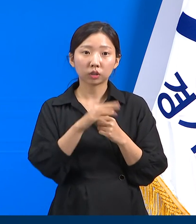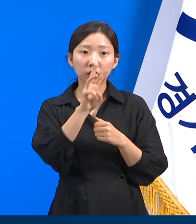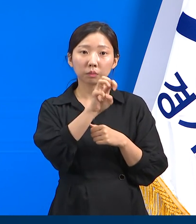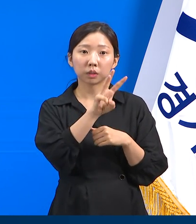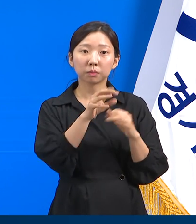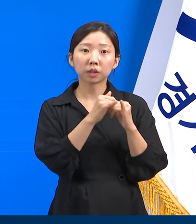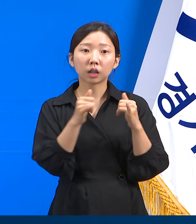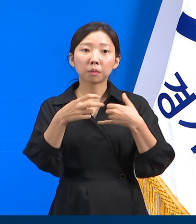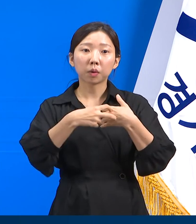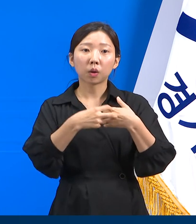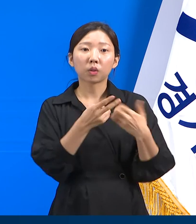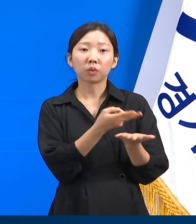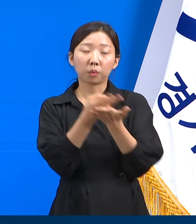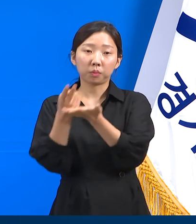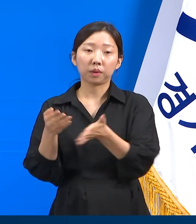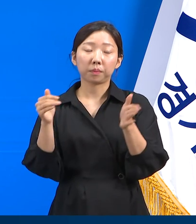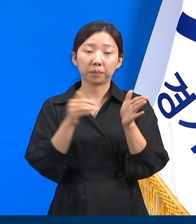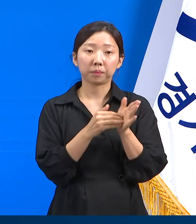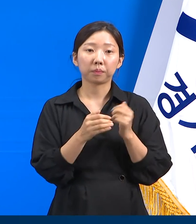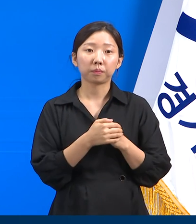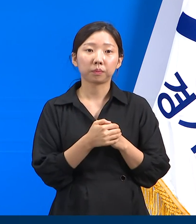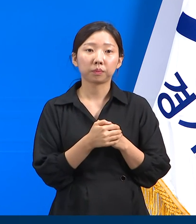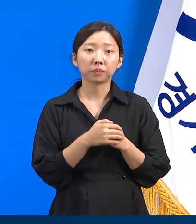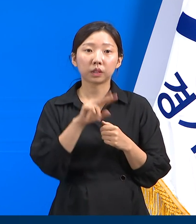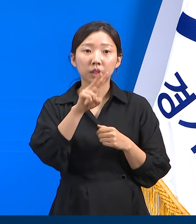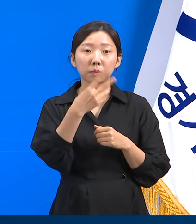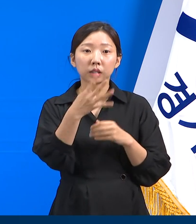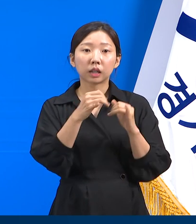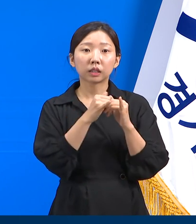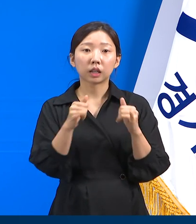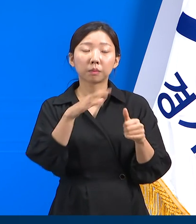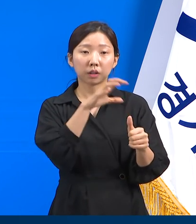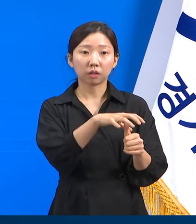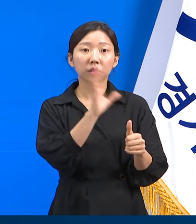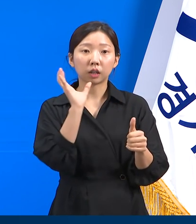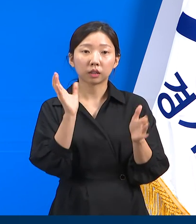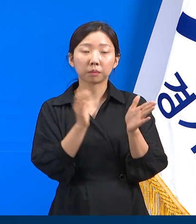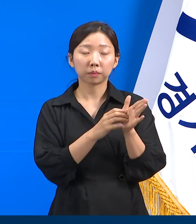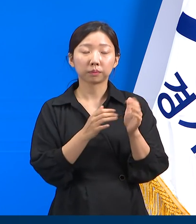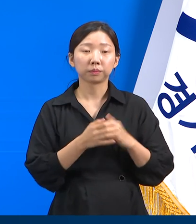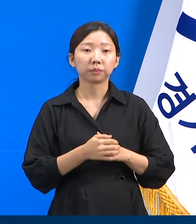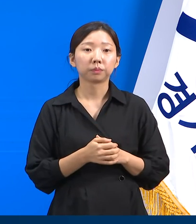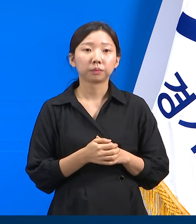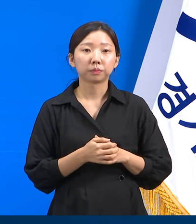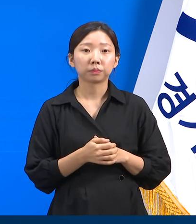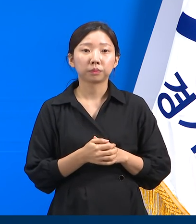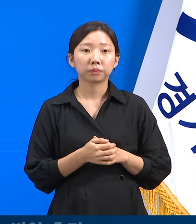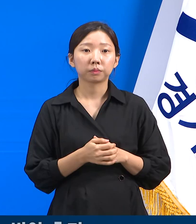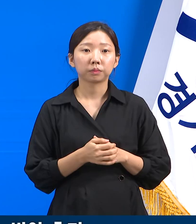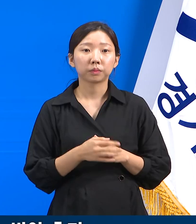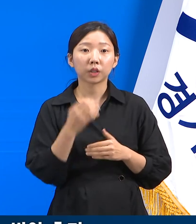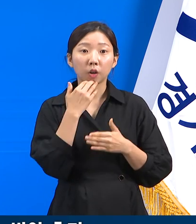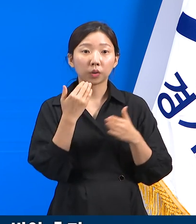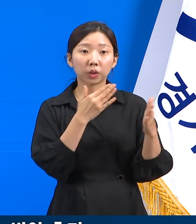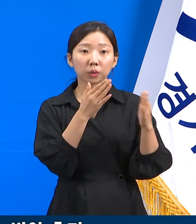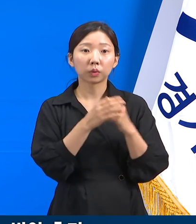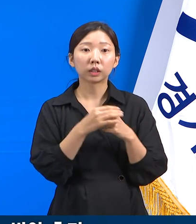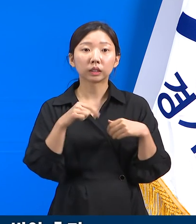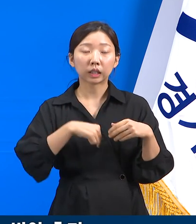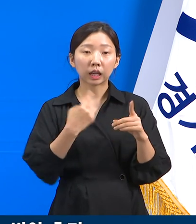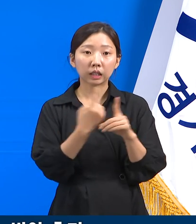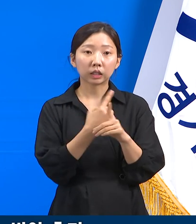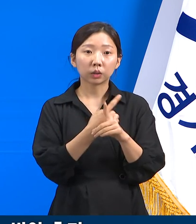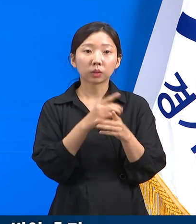의료기관 이승 조치하였습니다. 또한 204명은 격리 해제 조치하였습니다. 경기도는 자가치료 서비스